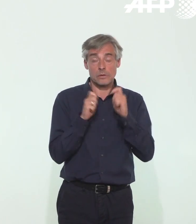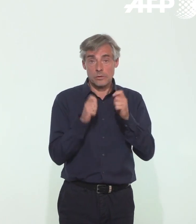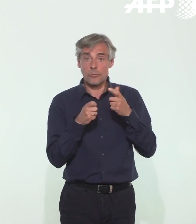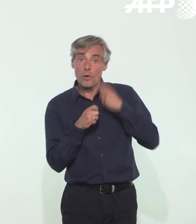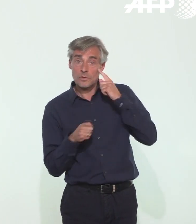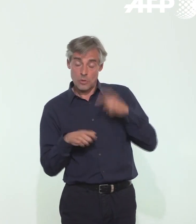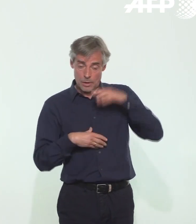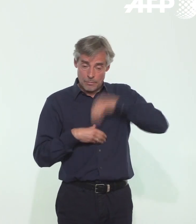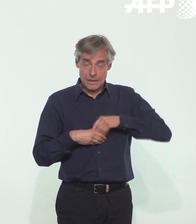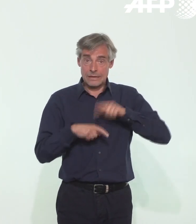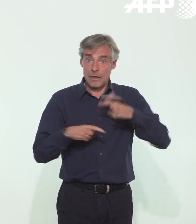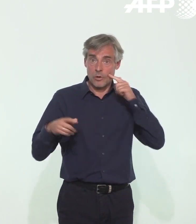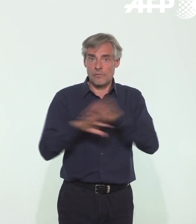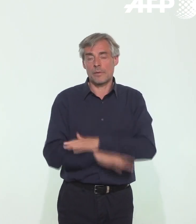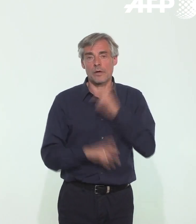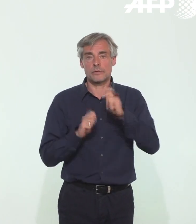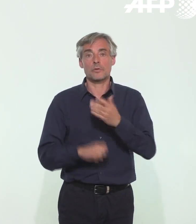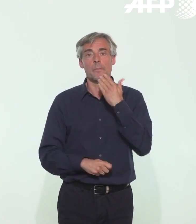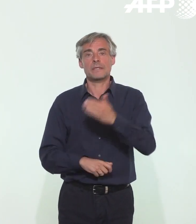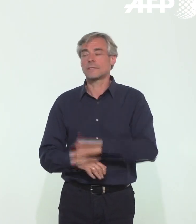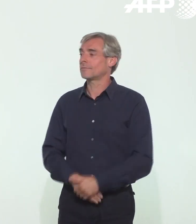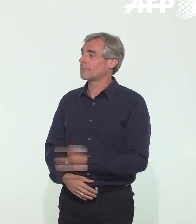extrêmement prudent. C'était la dernière question, je vous remercie.